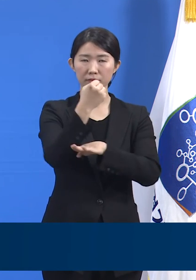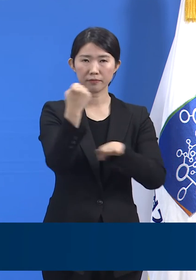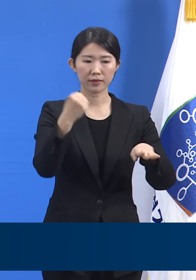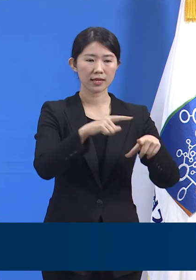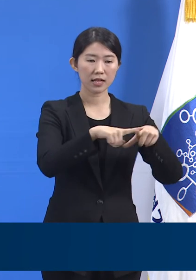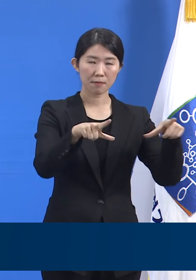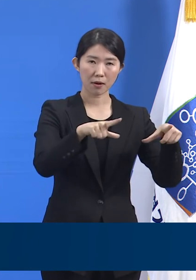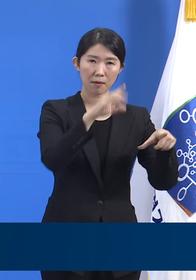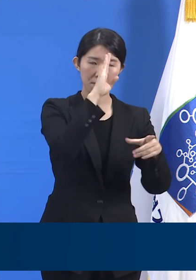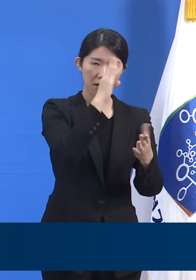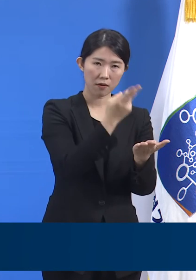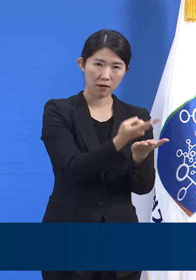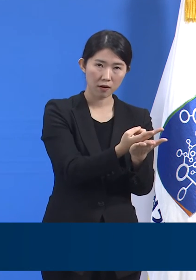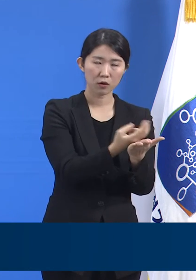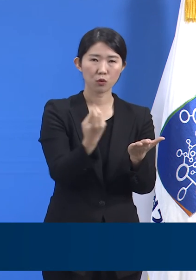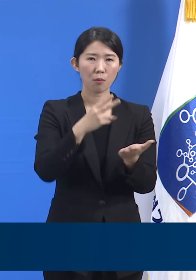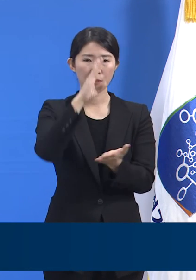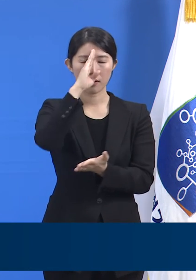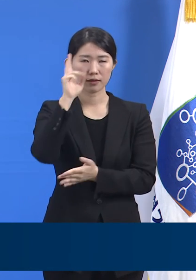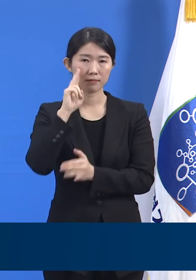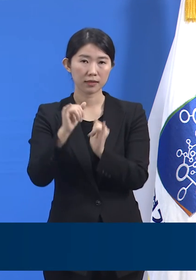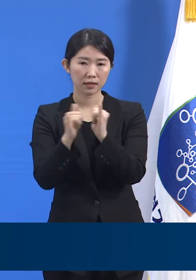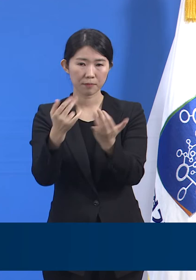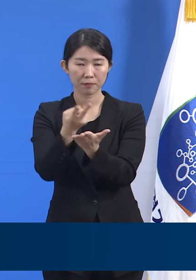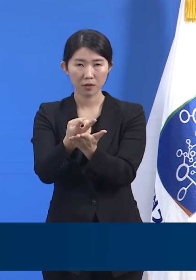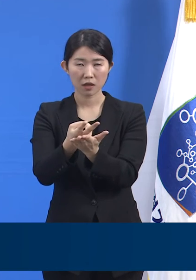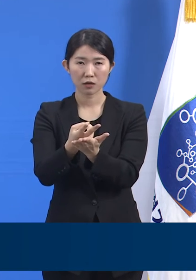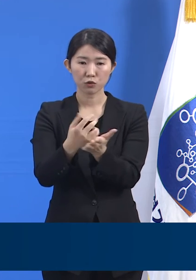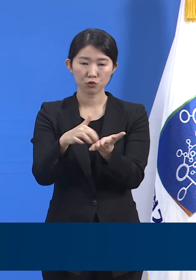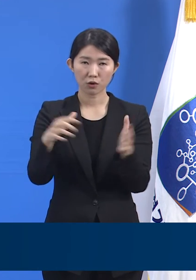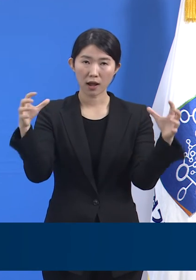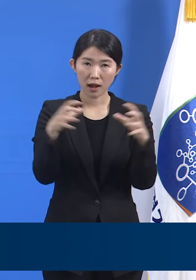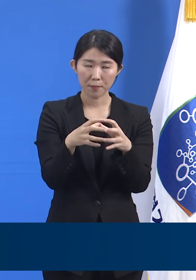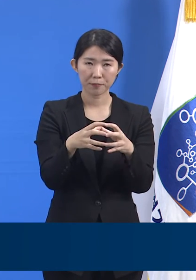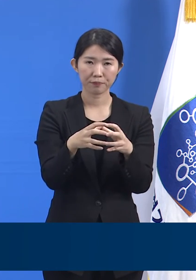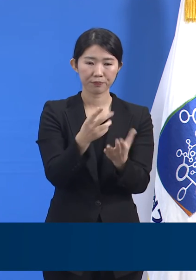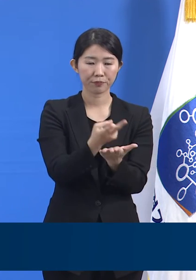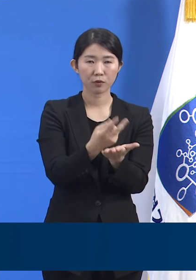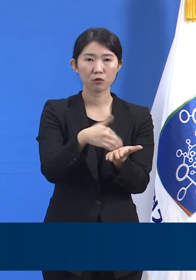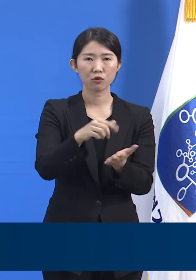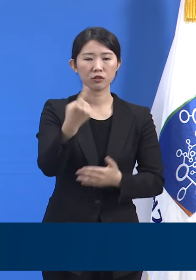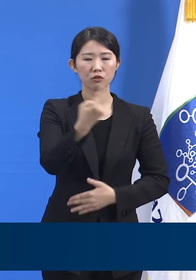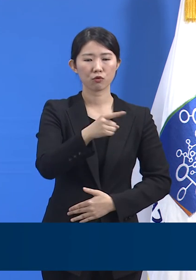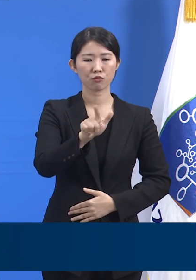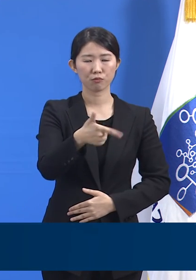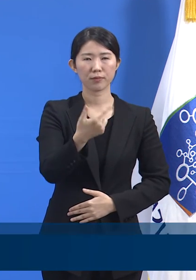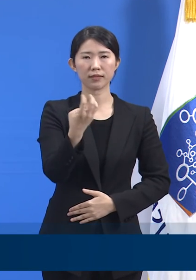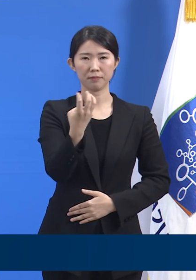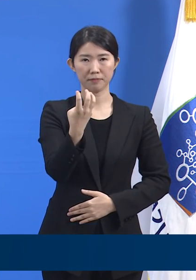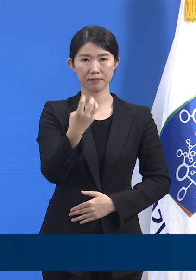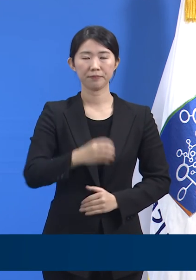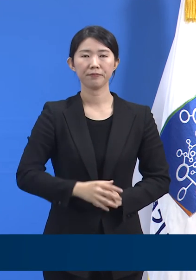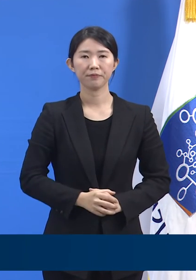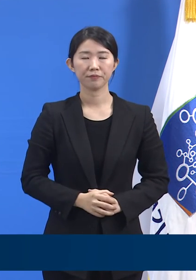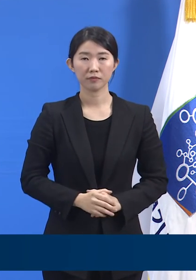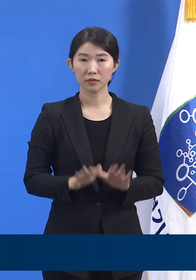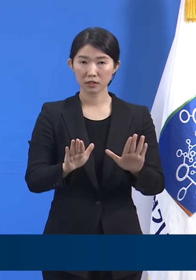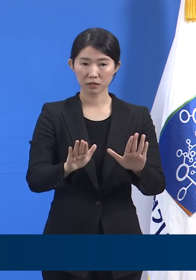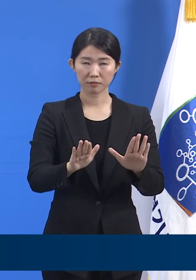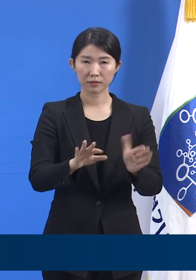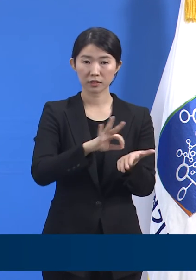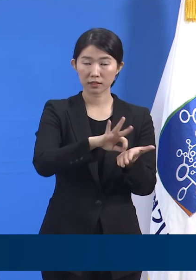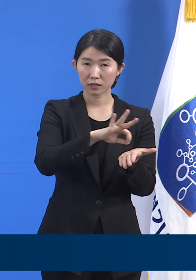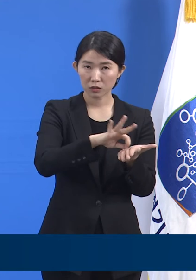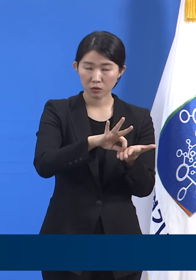중증환자 병상을 합한 도내 의료기과 확보 병상은 총 1,630개입니다. 현재 병상